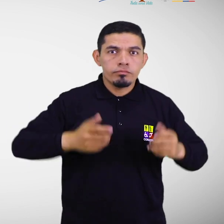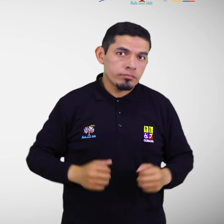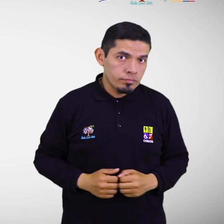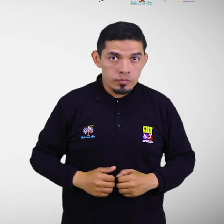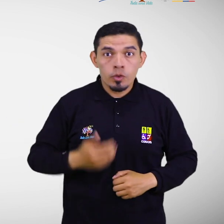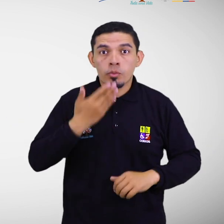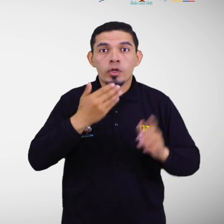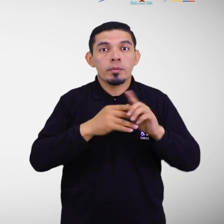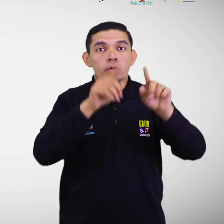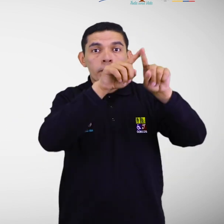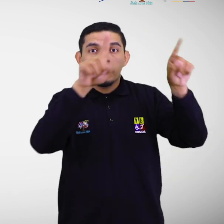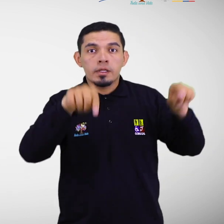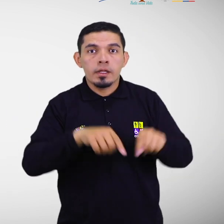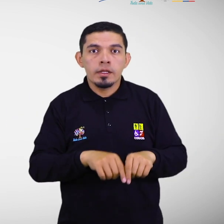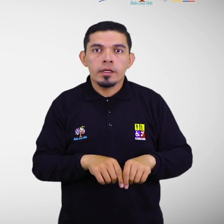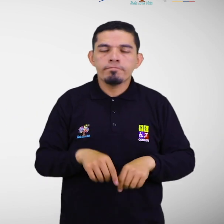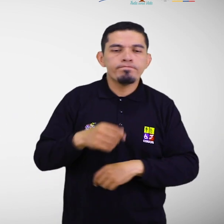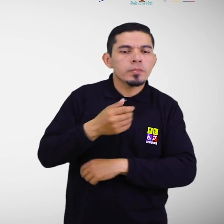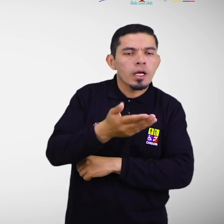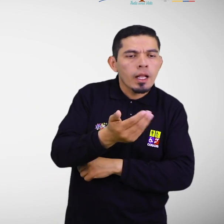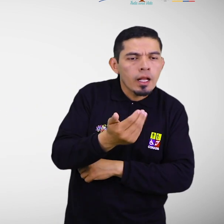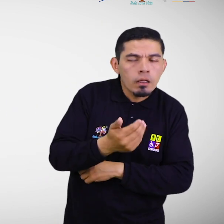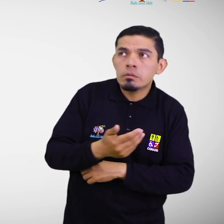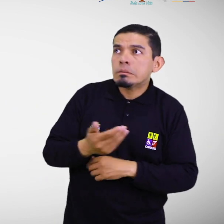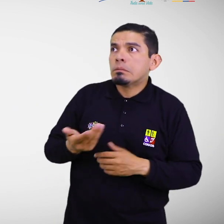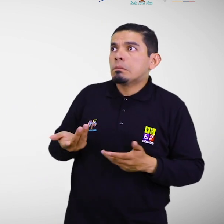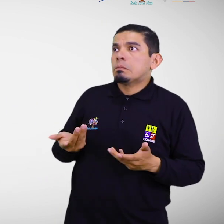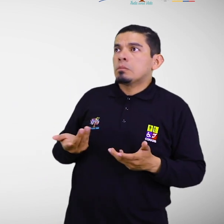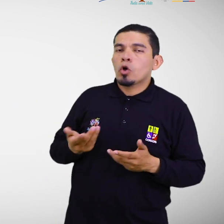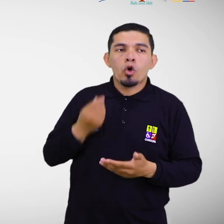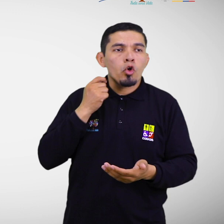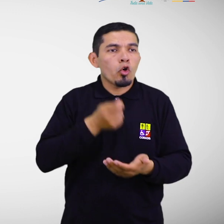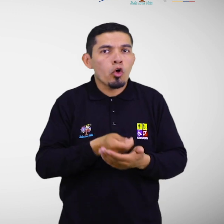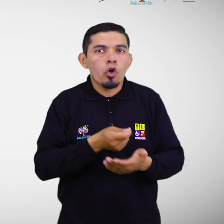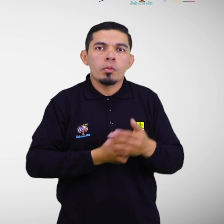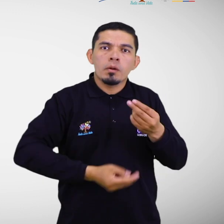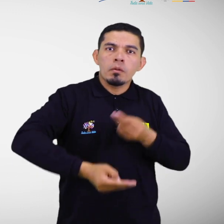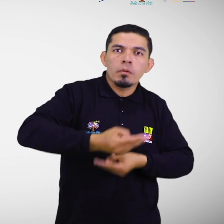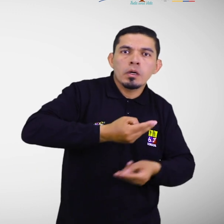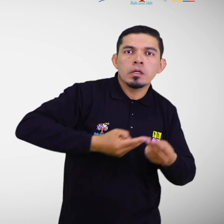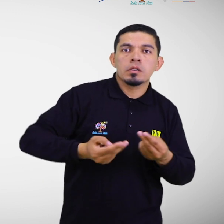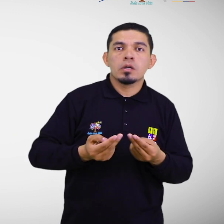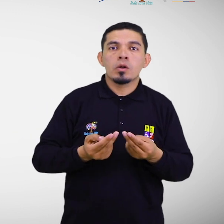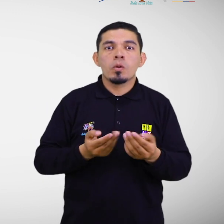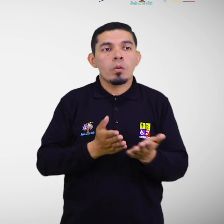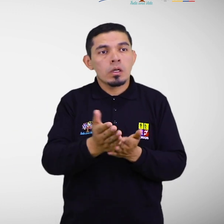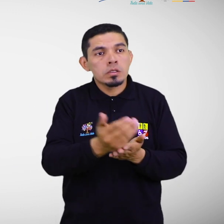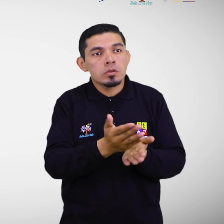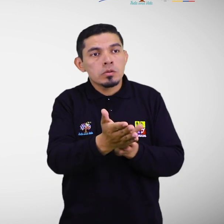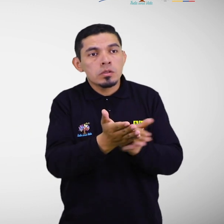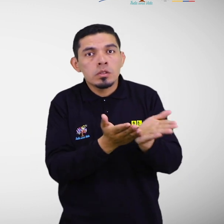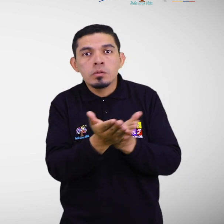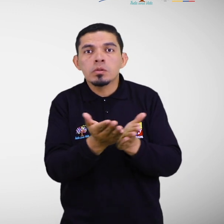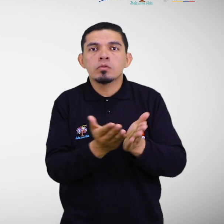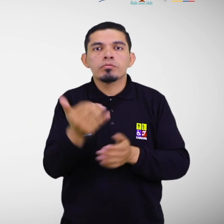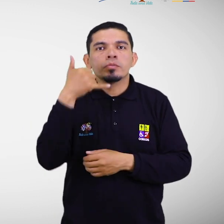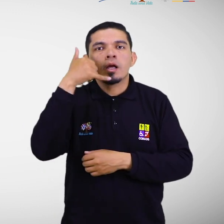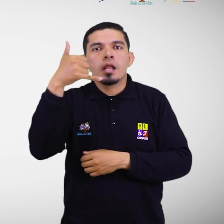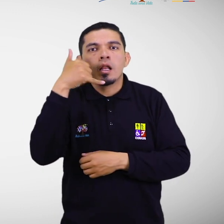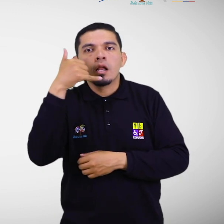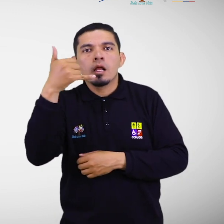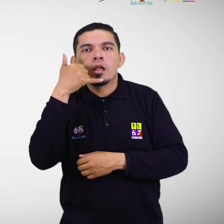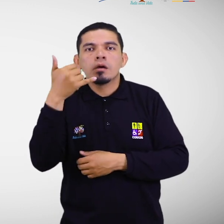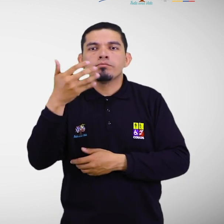en ventanillas de atención al público, compra y venta de bienes. Acceso a servicios, medios de comunicación